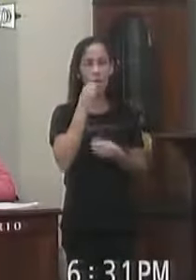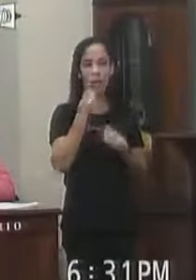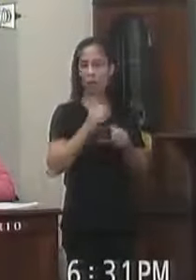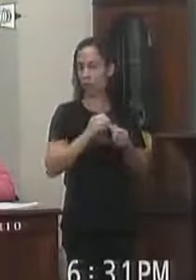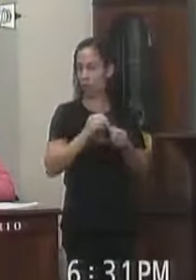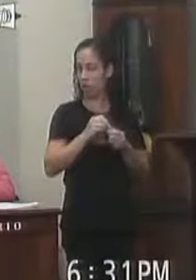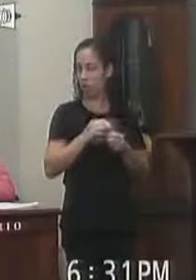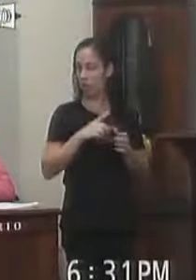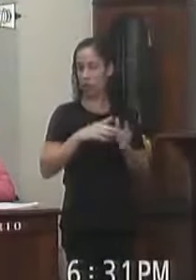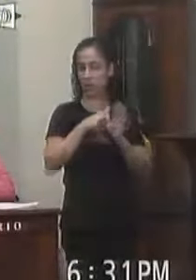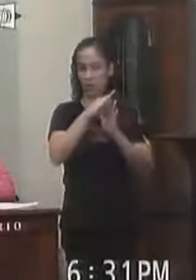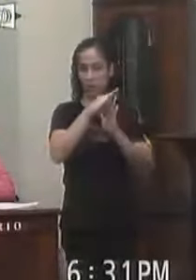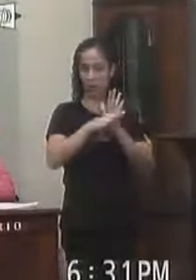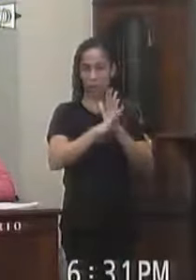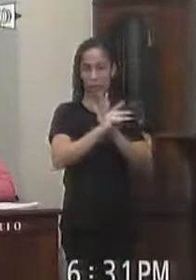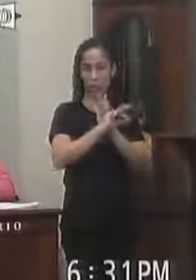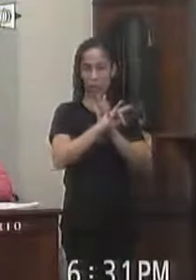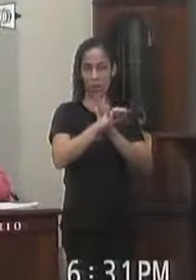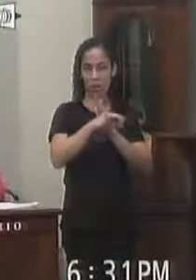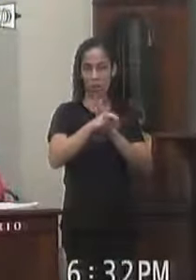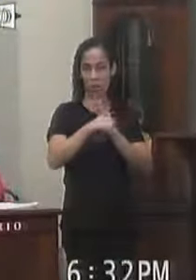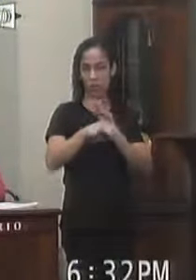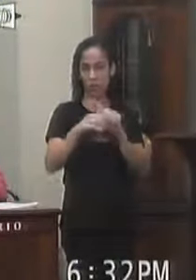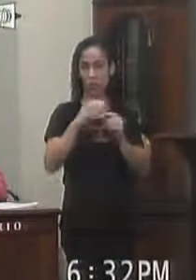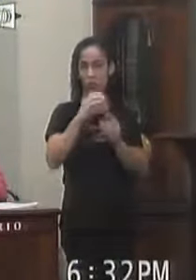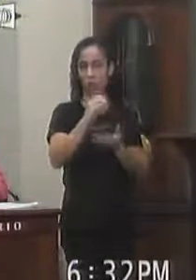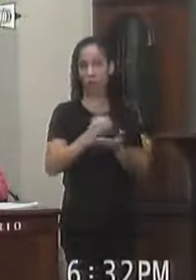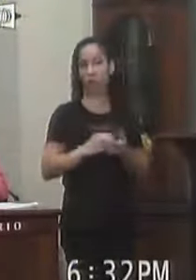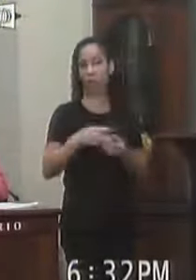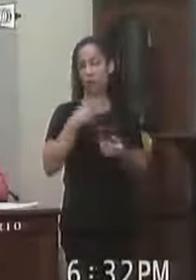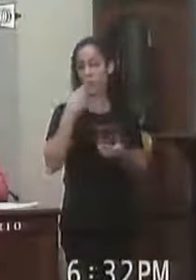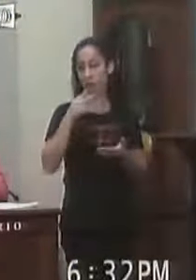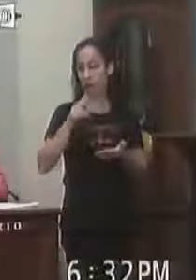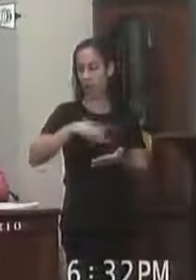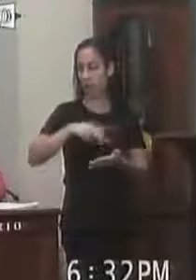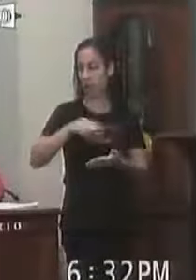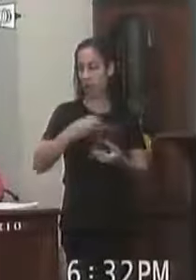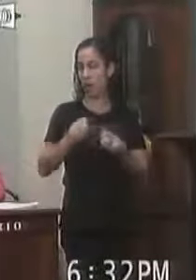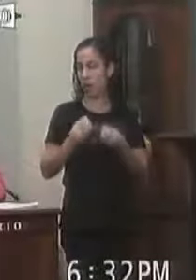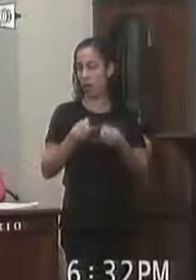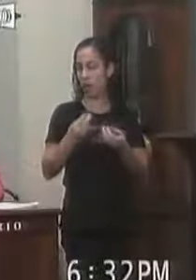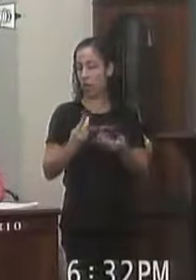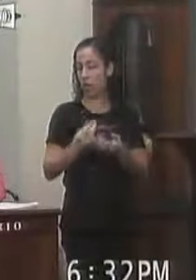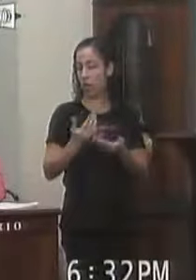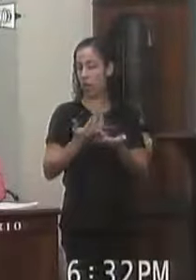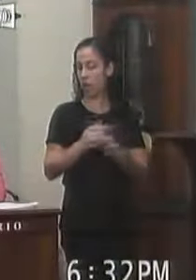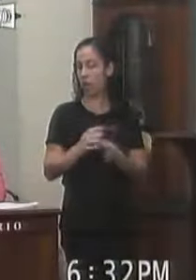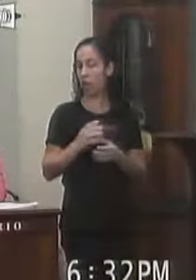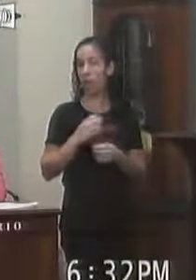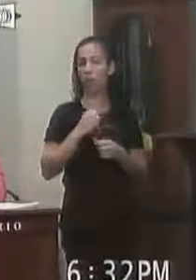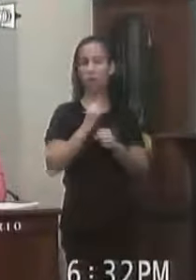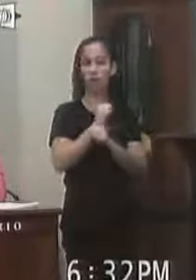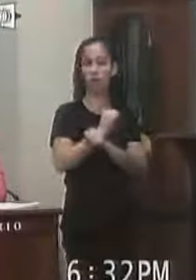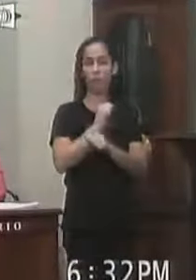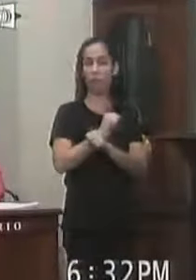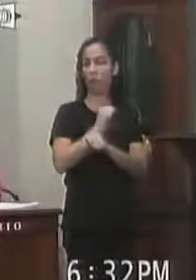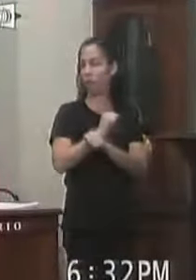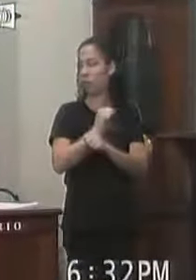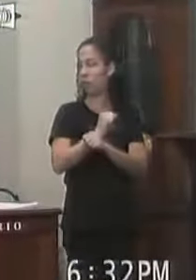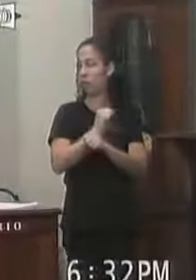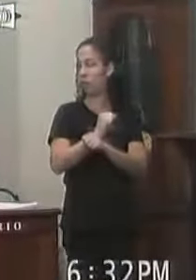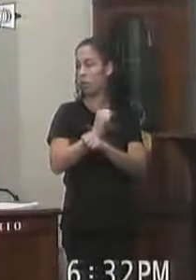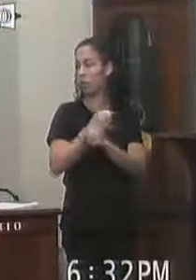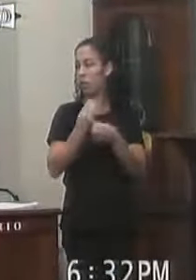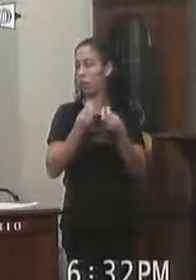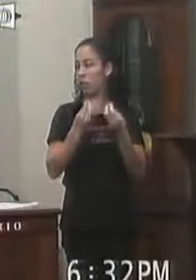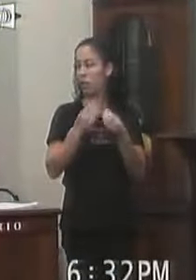eu Lendo o boletim oficial Eu quero a íntegra Desse processo Vou ler página por página Para saber aonde que agarrou Porque a gente não pode Pensar em comprar Seja quando